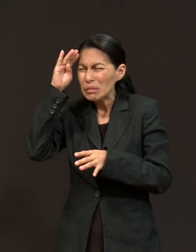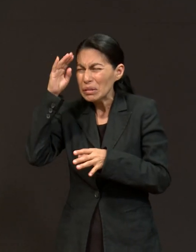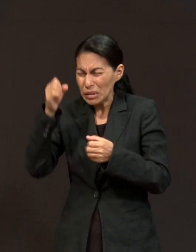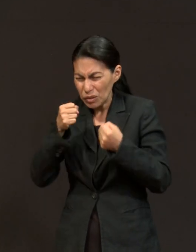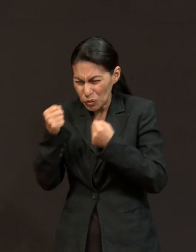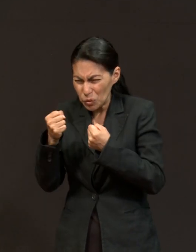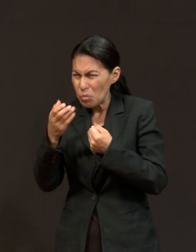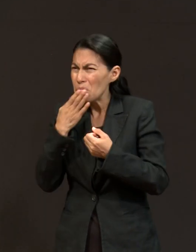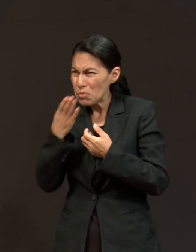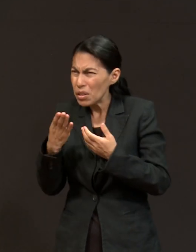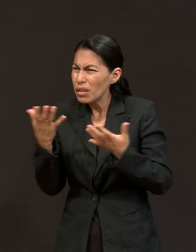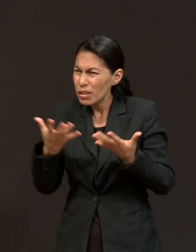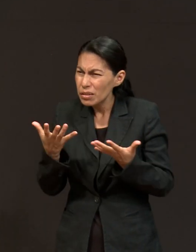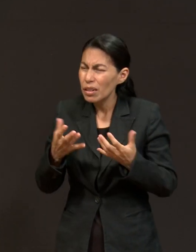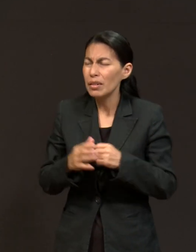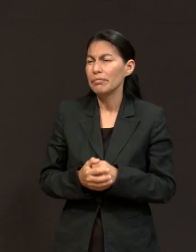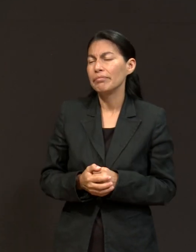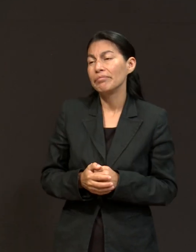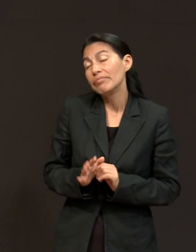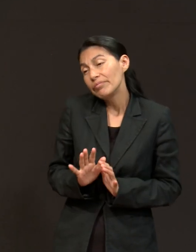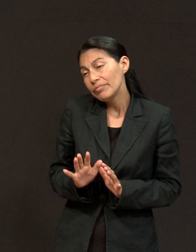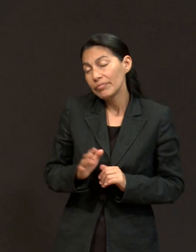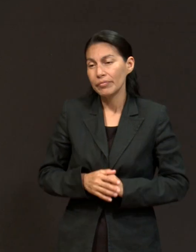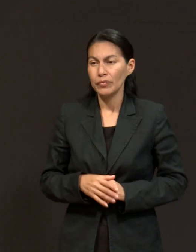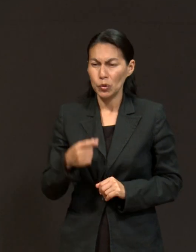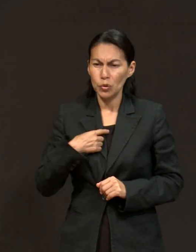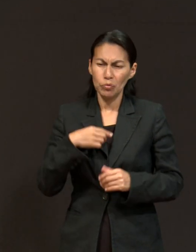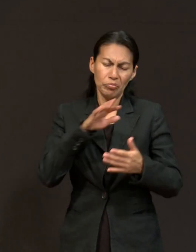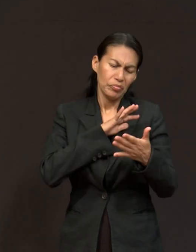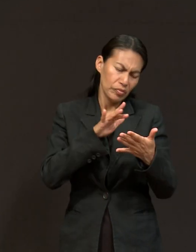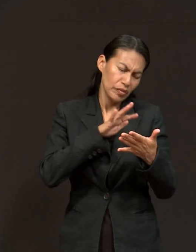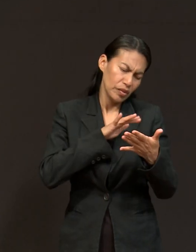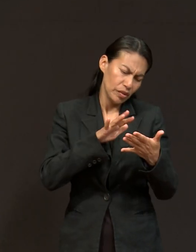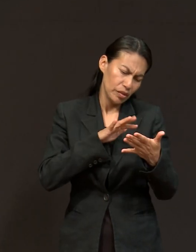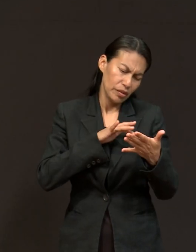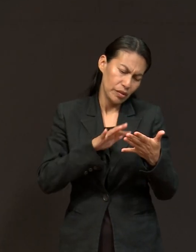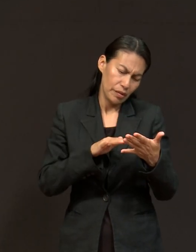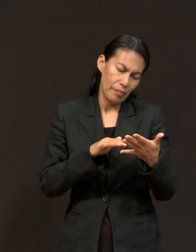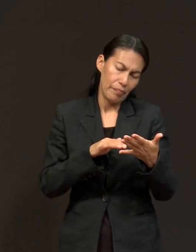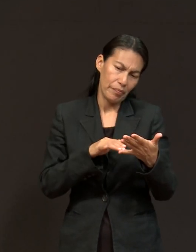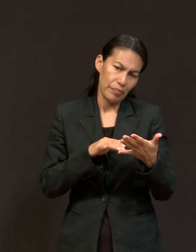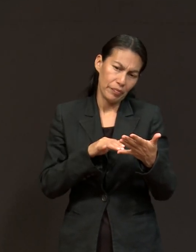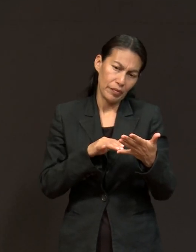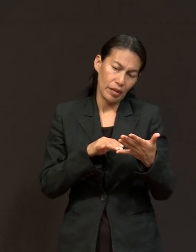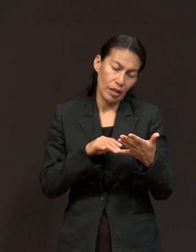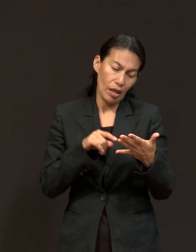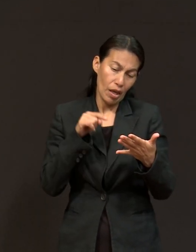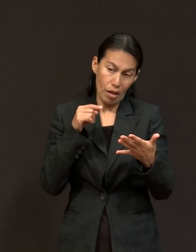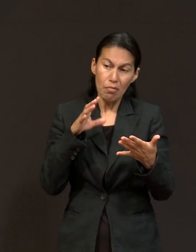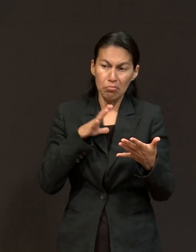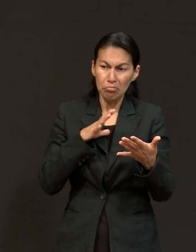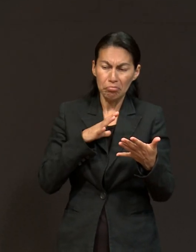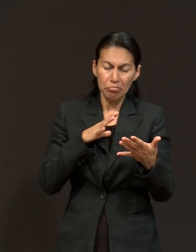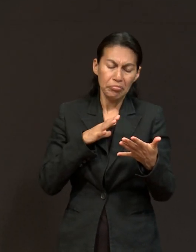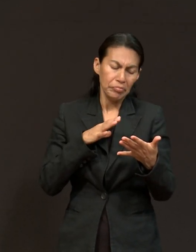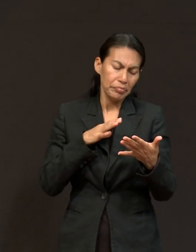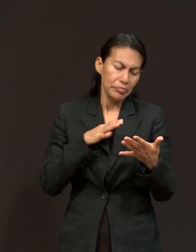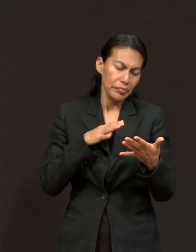correcto? Entonces, de por sí me ha gustado leer. Y lo único que había yo encontrado o que dentro de mis lecturas,